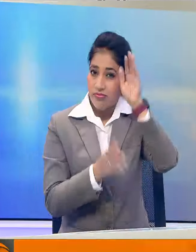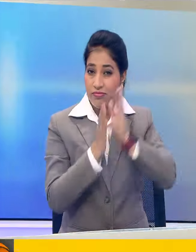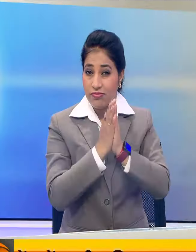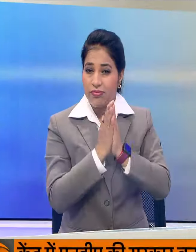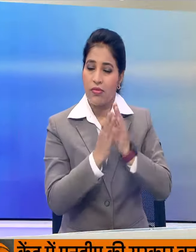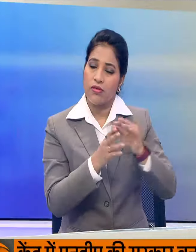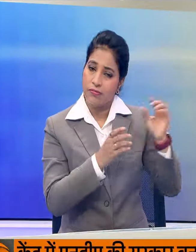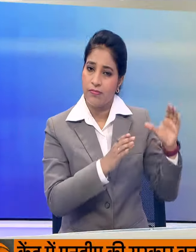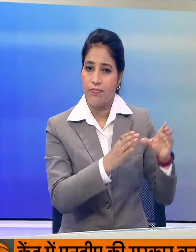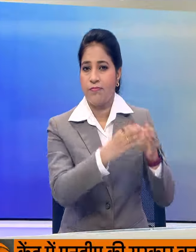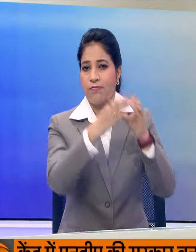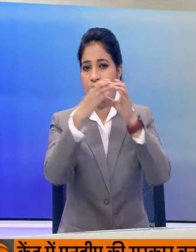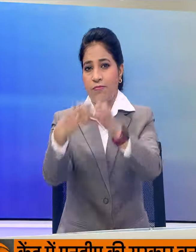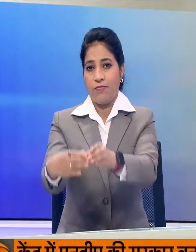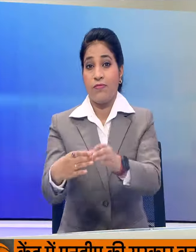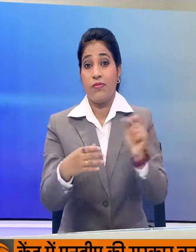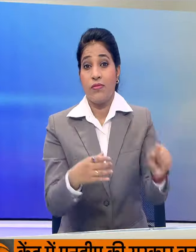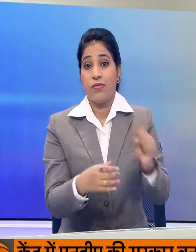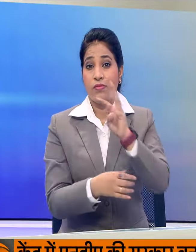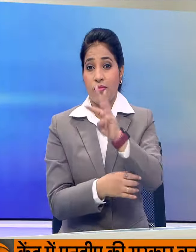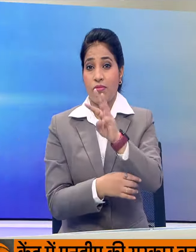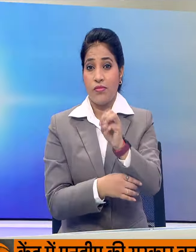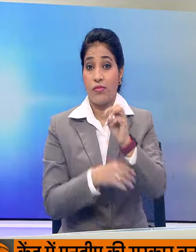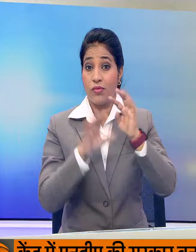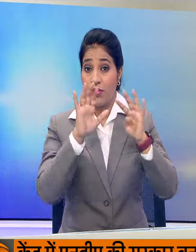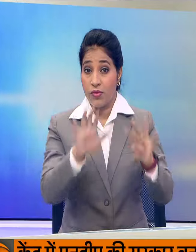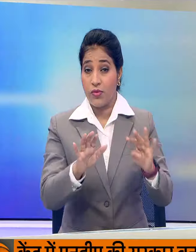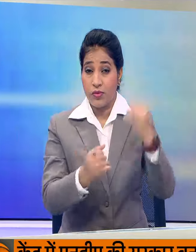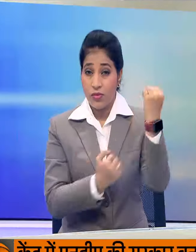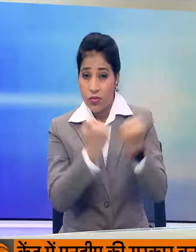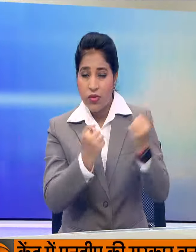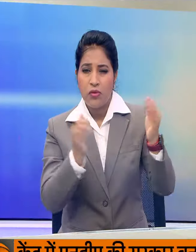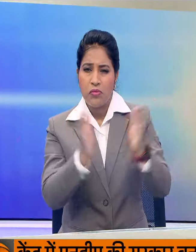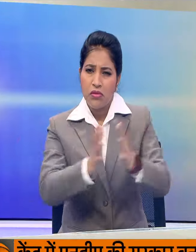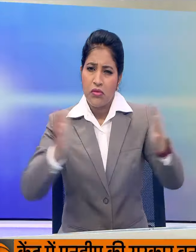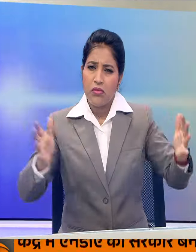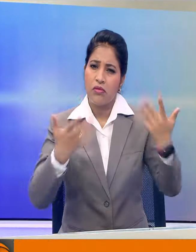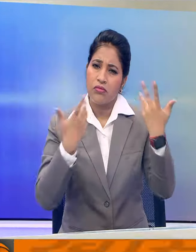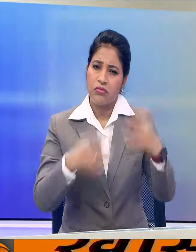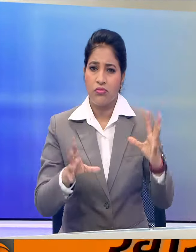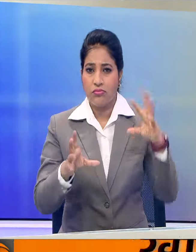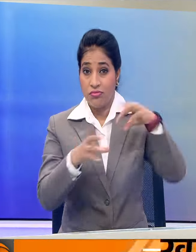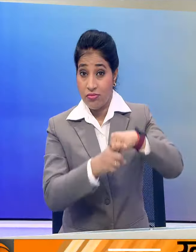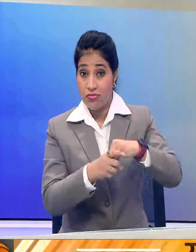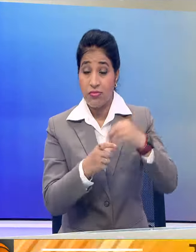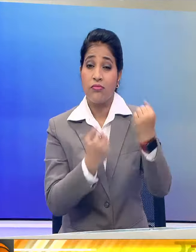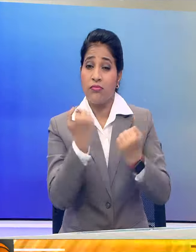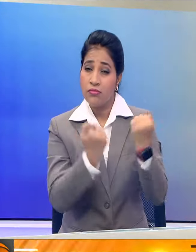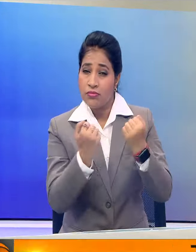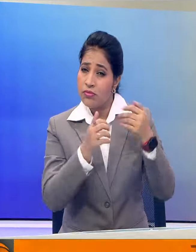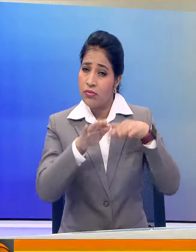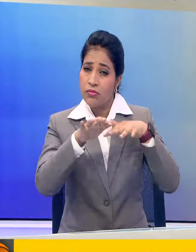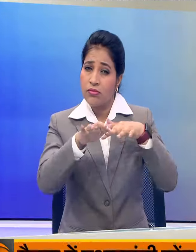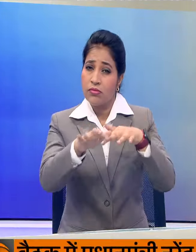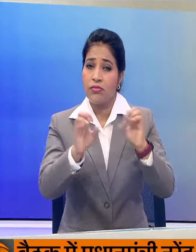रवाना हुए 309 चोटे बड़े वहनों में बालटाल मार्क से यात्रा करने के लिए